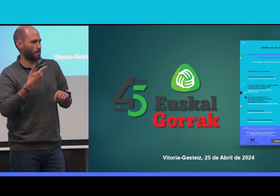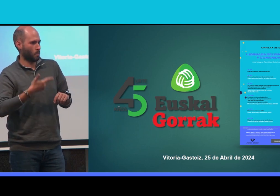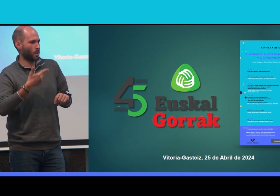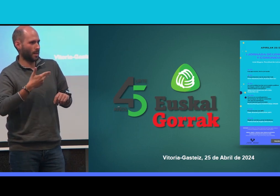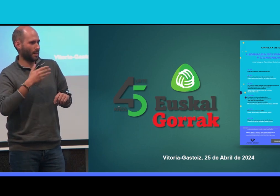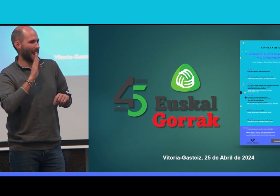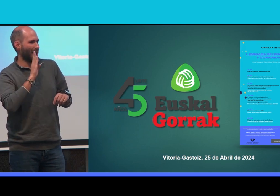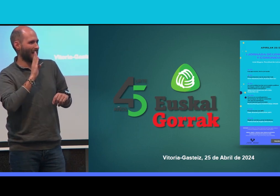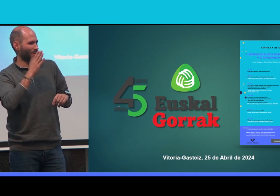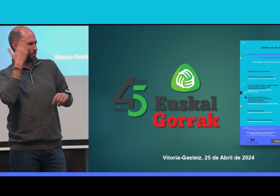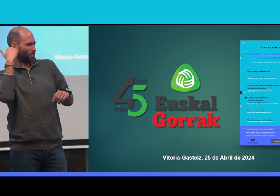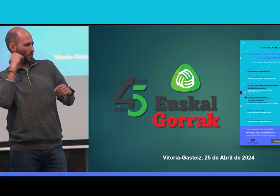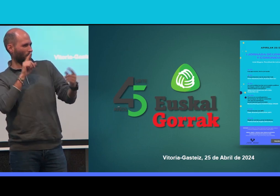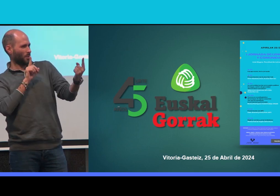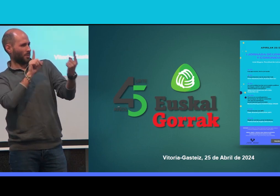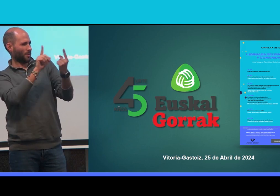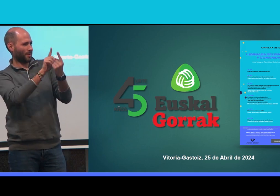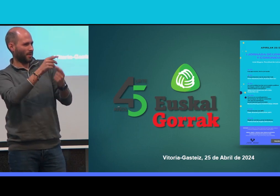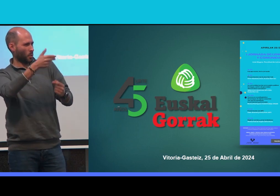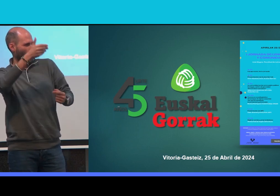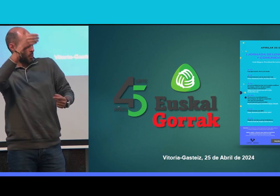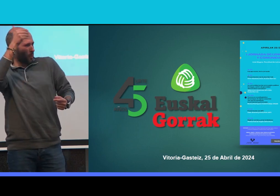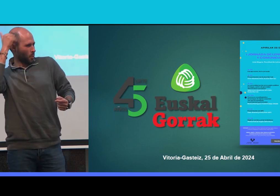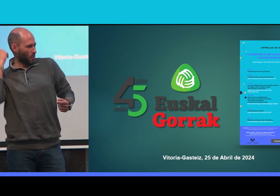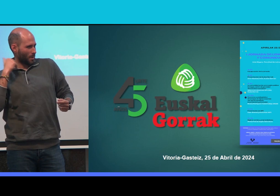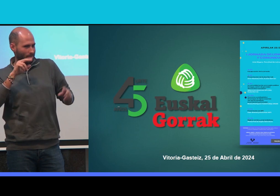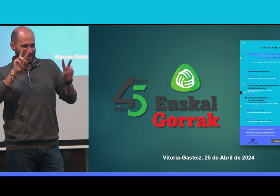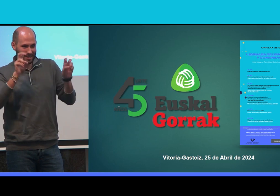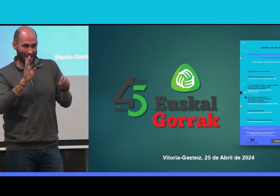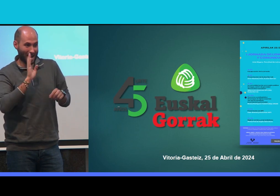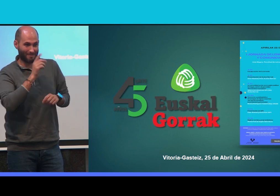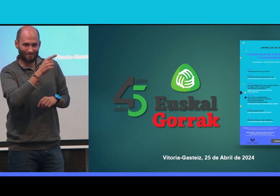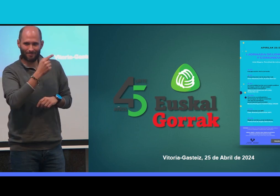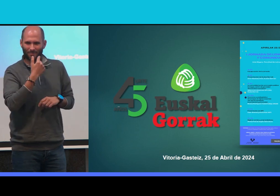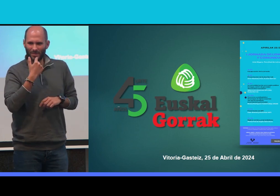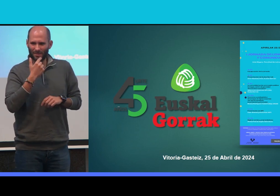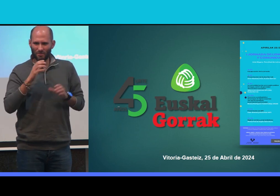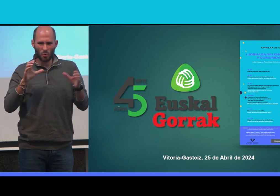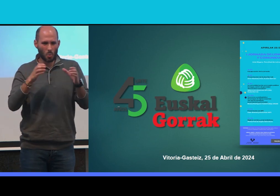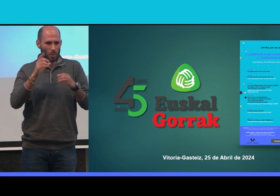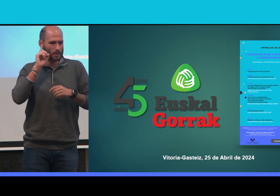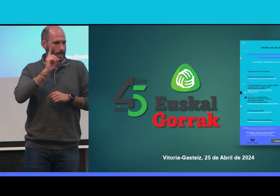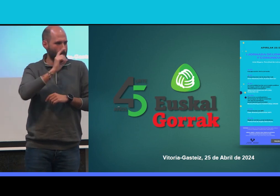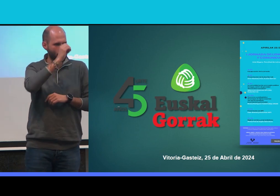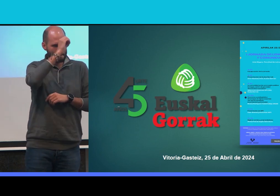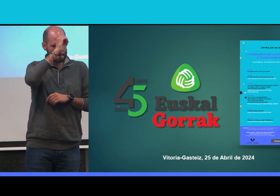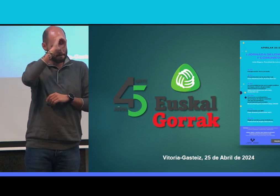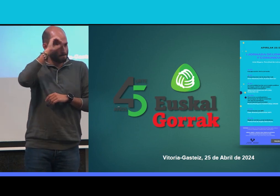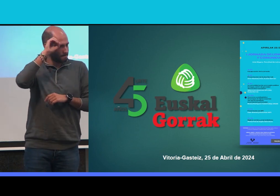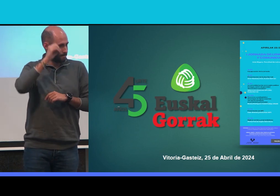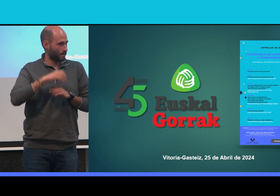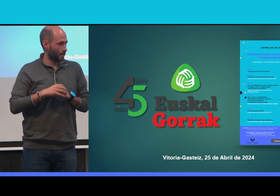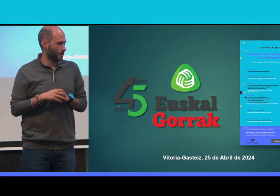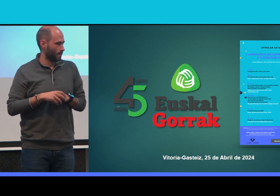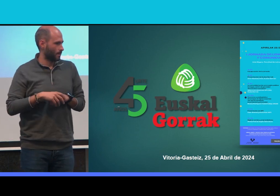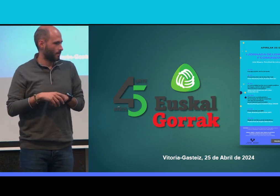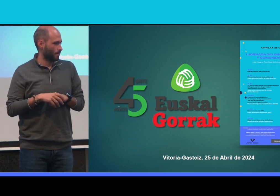esta apertura. Es muy importante lo que has comentado antes, ¿no? Nuestros primeros encuentros, que no se sabía, ¿no? Lo que era la